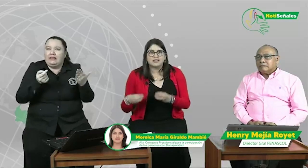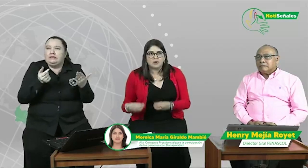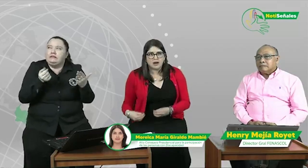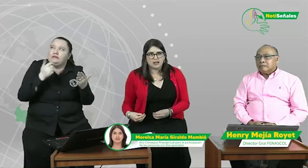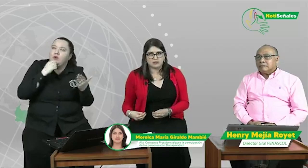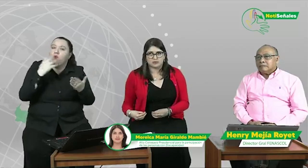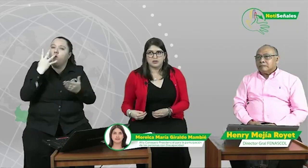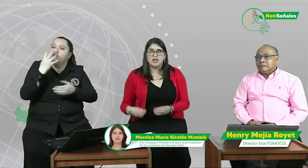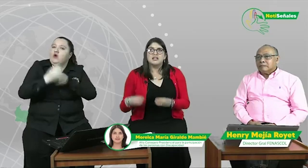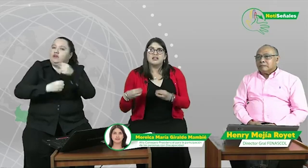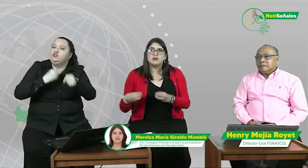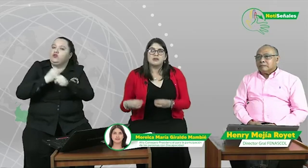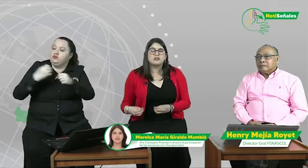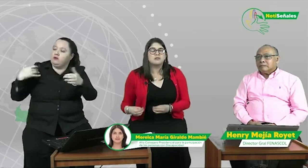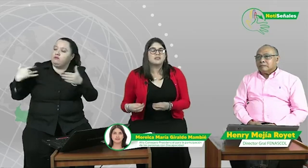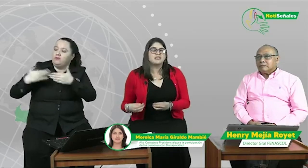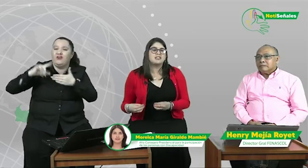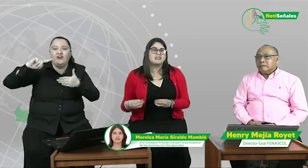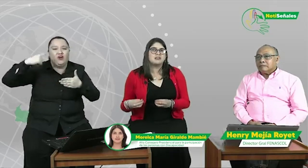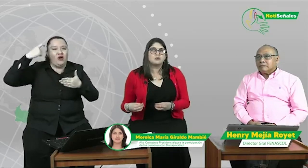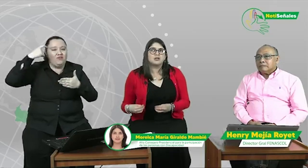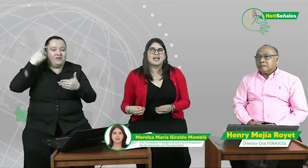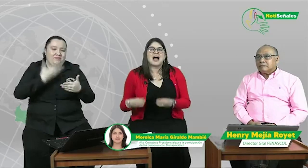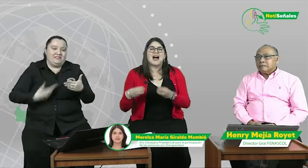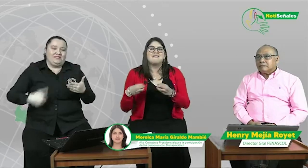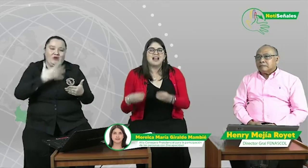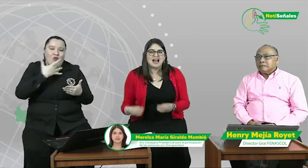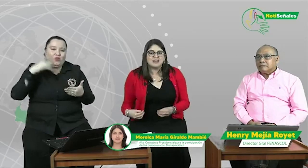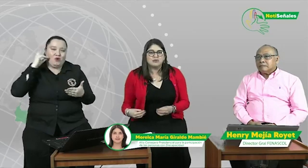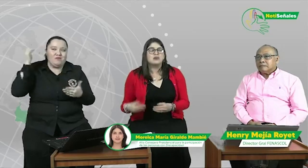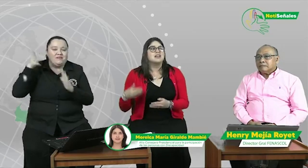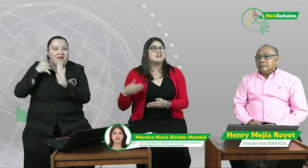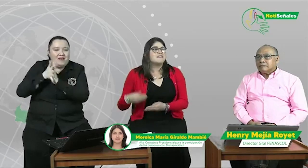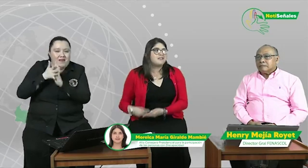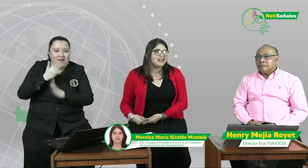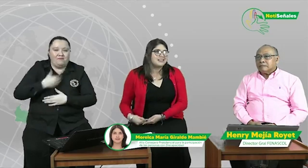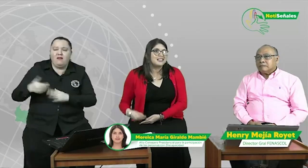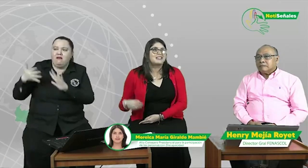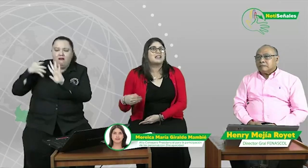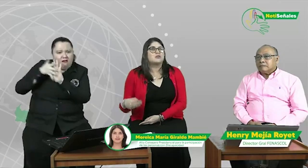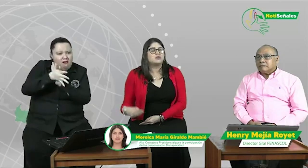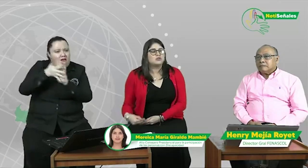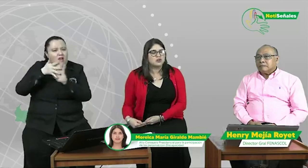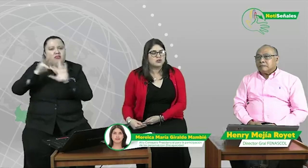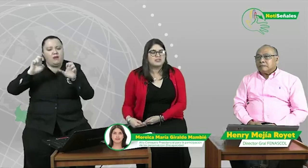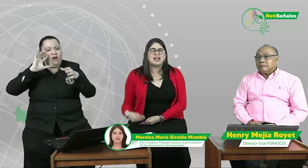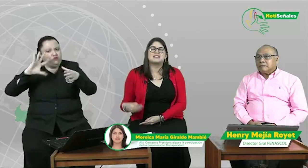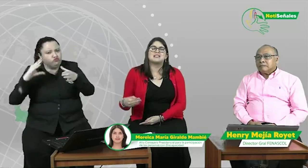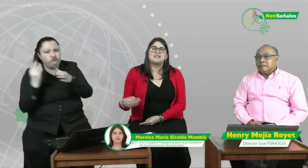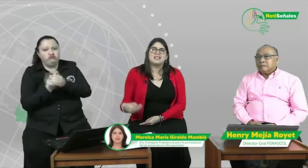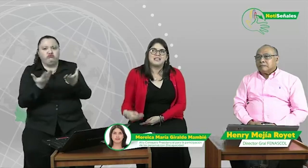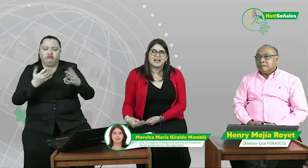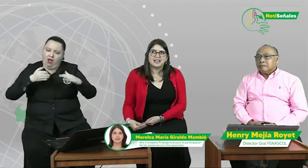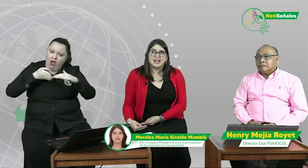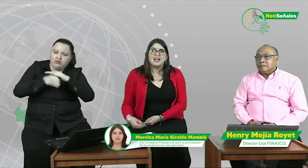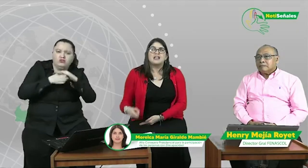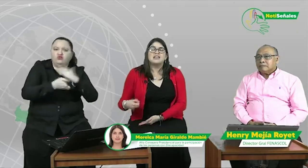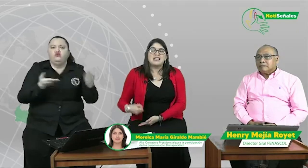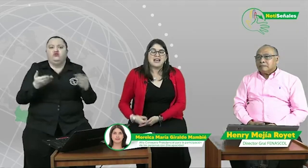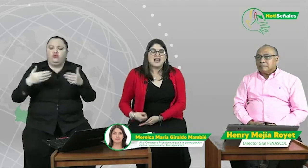años del gobierno del presidente Iván Duque hablando de frente, de inclusión, de accesibilidad, día a